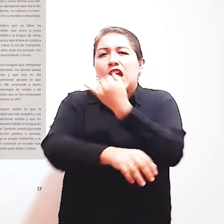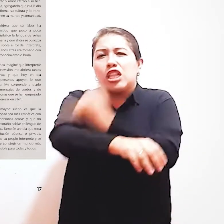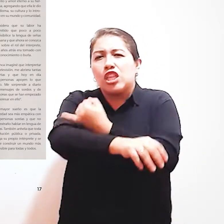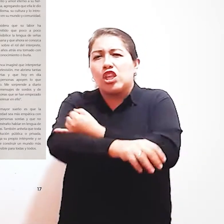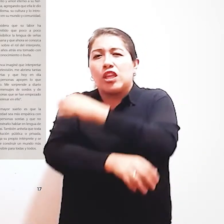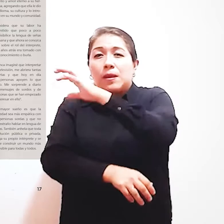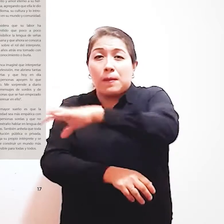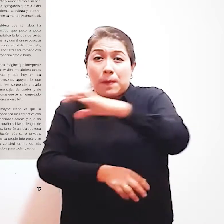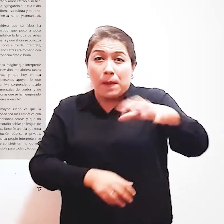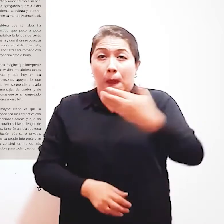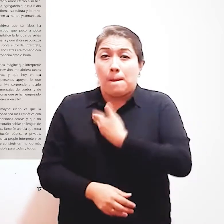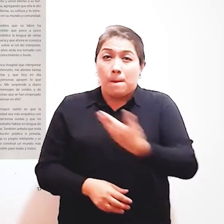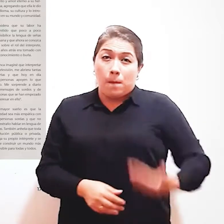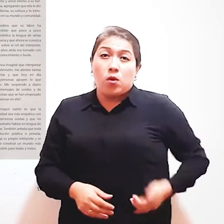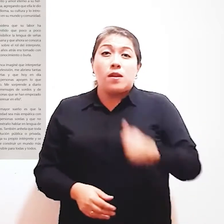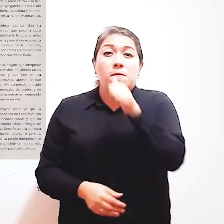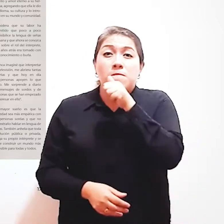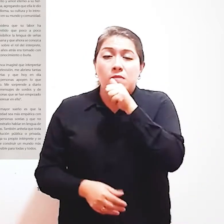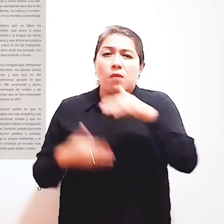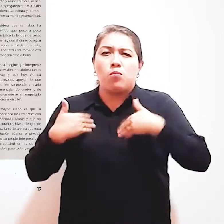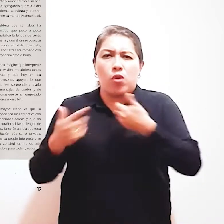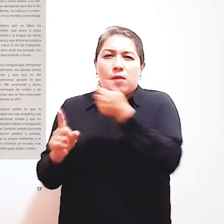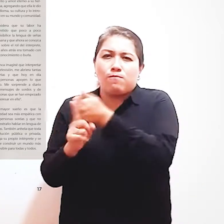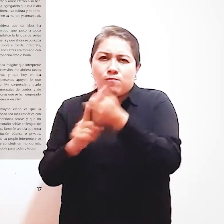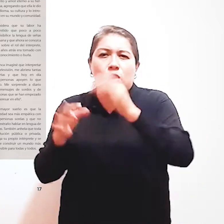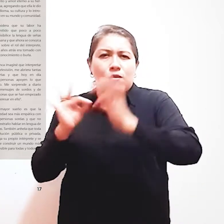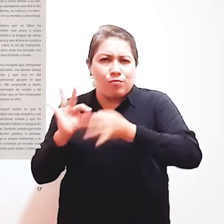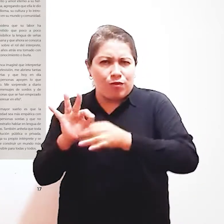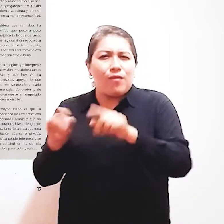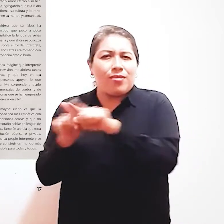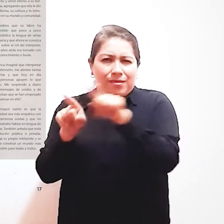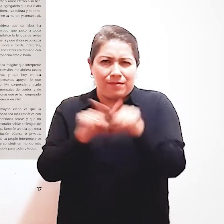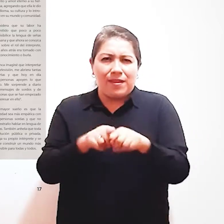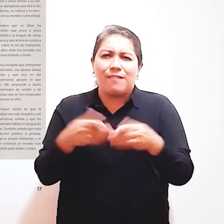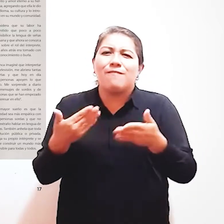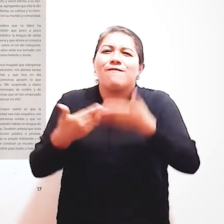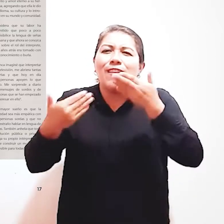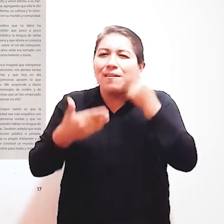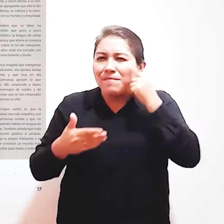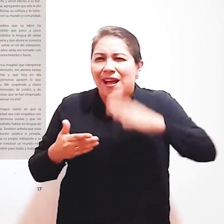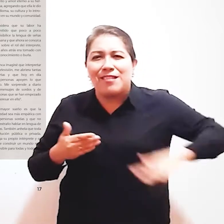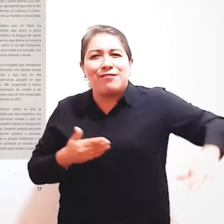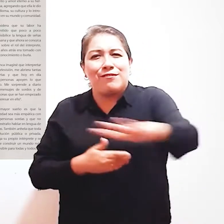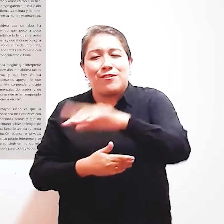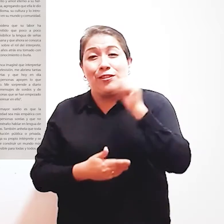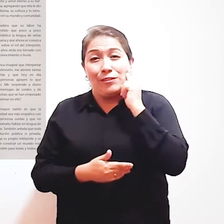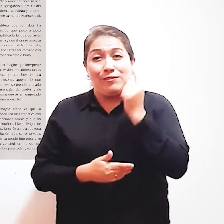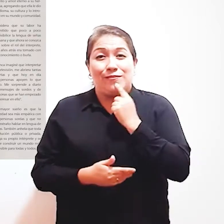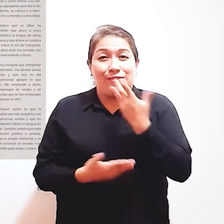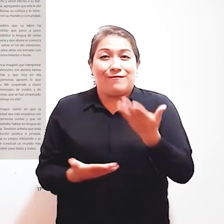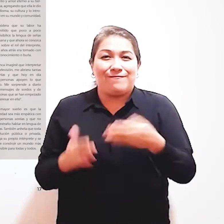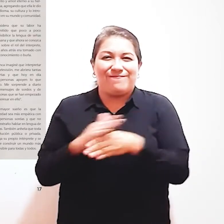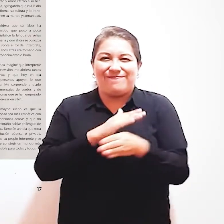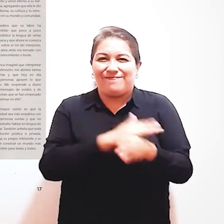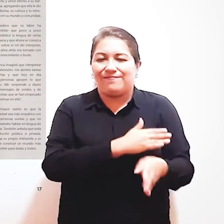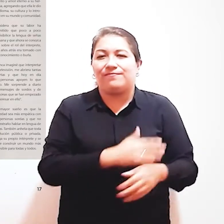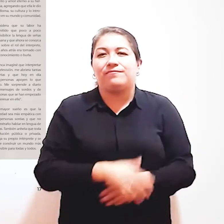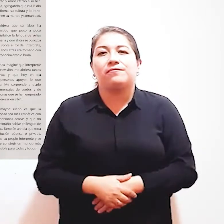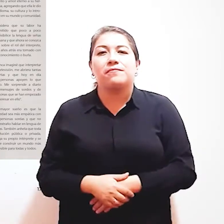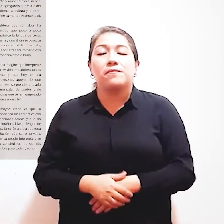Pública o privada Tenga su propio intérprete Y se logre construir Un mundo más accesible Para todas y todos